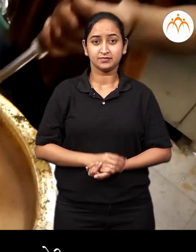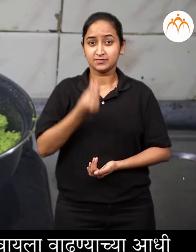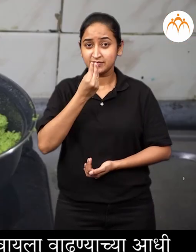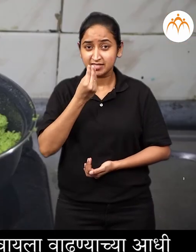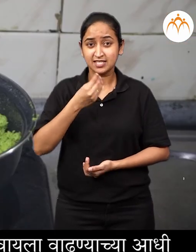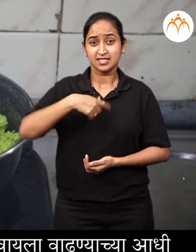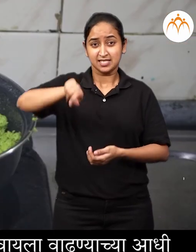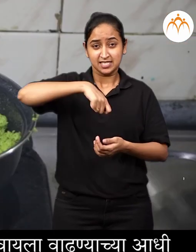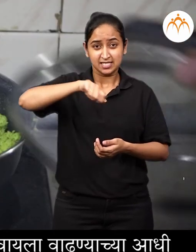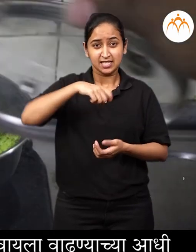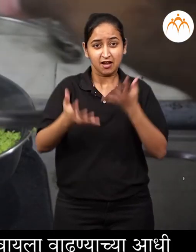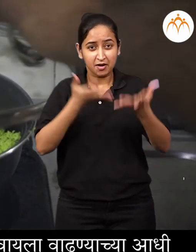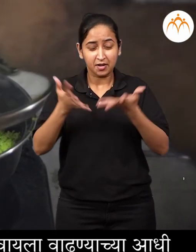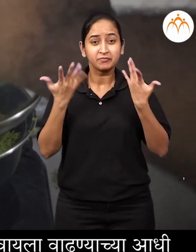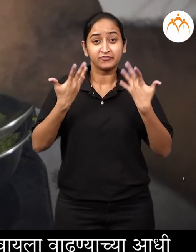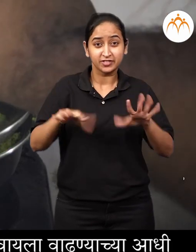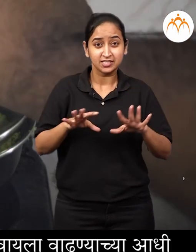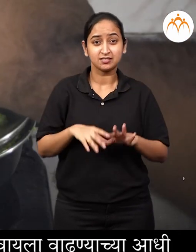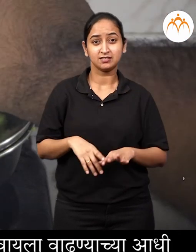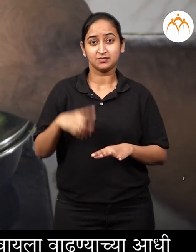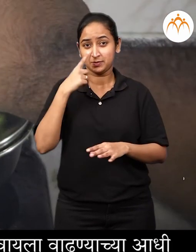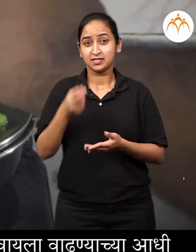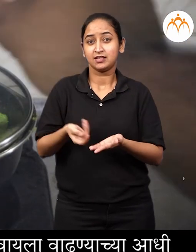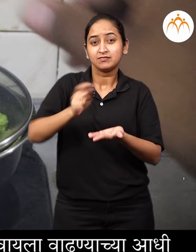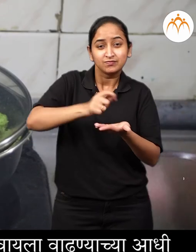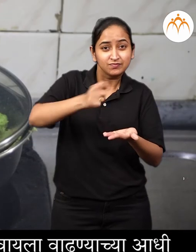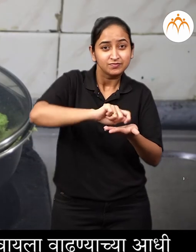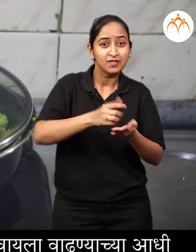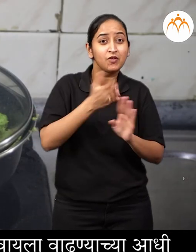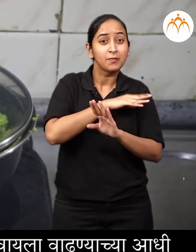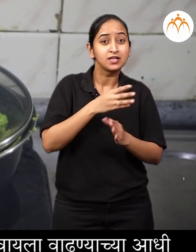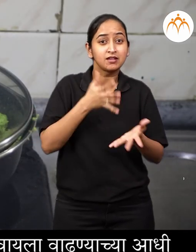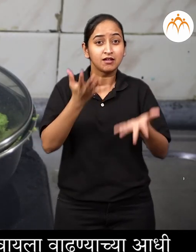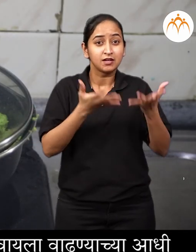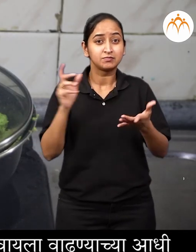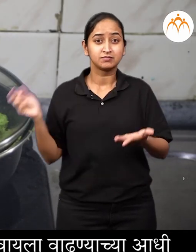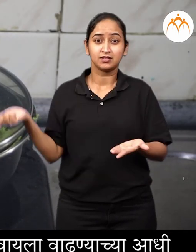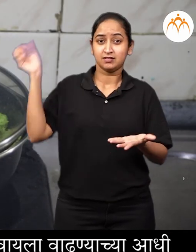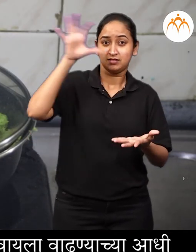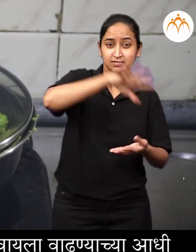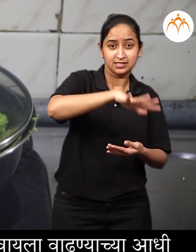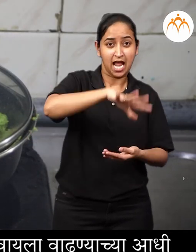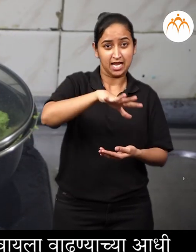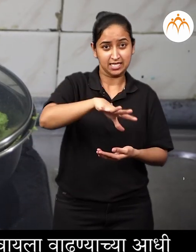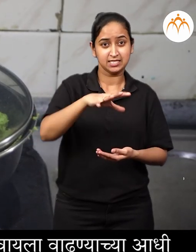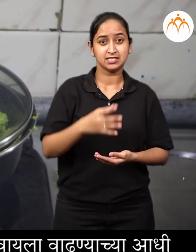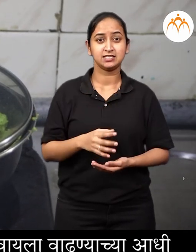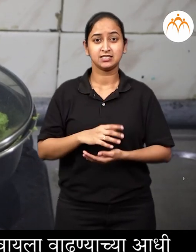अन्न पदार्थ तैयार जहले नंतर आई जेवाईला भांडयाचा आधी अन्न पदार्थांचा भांडयान वर ताटलेया ठेवते